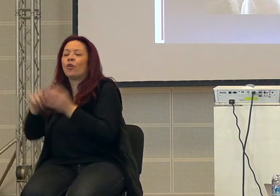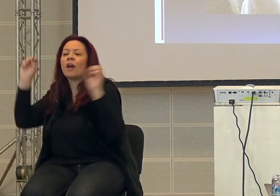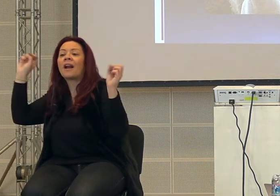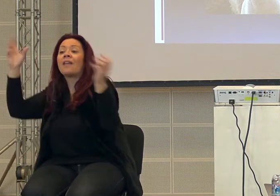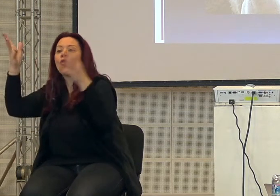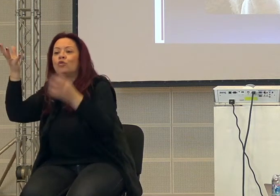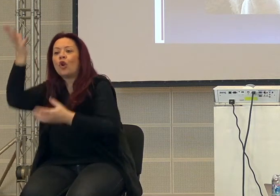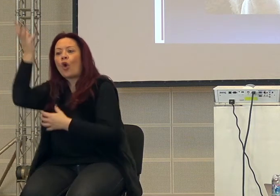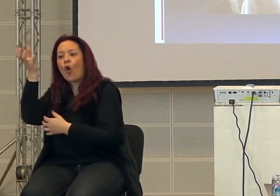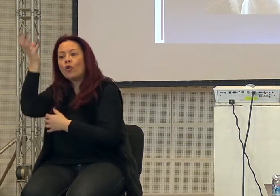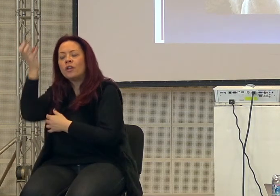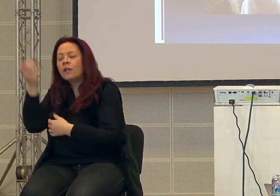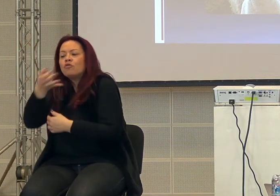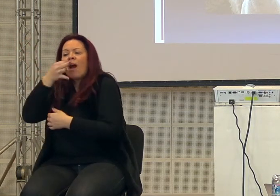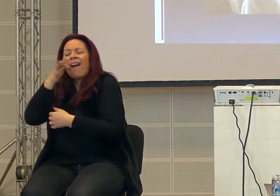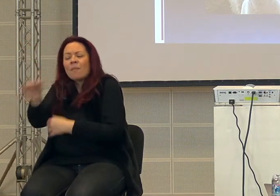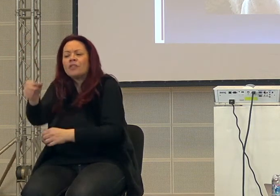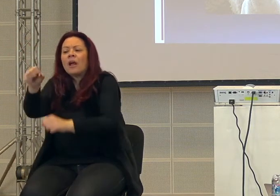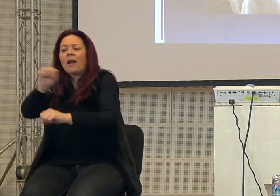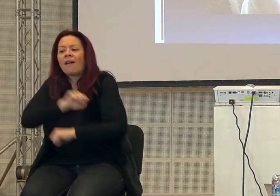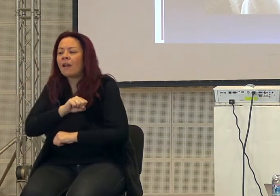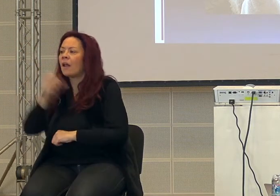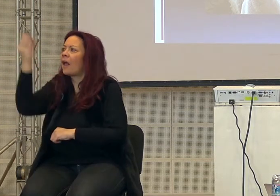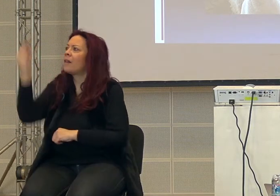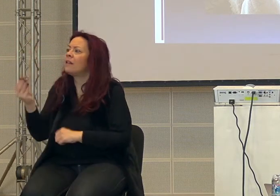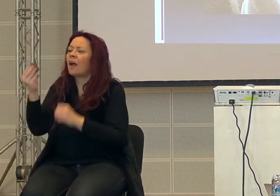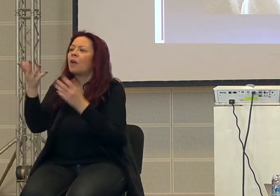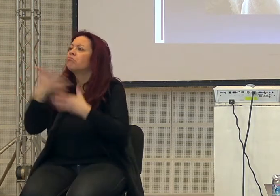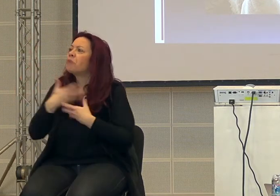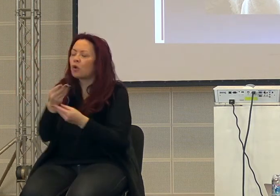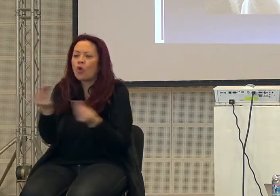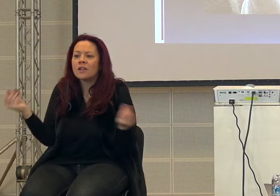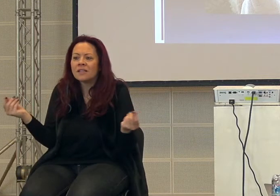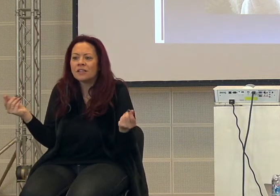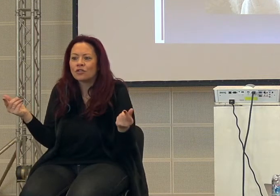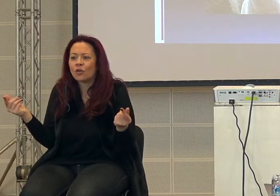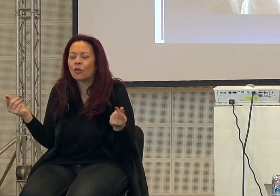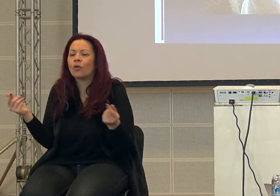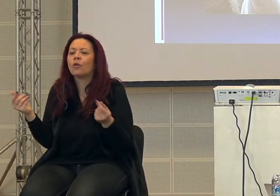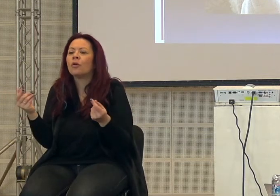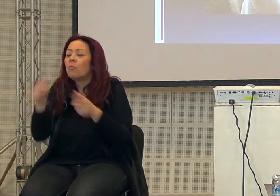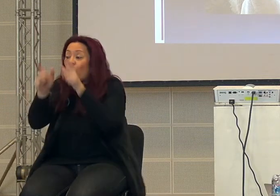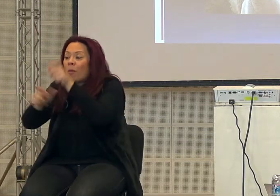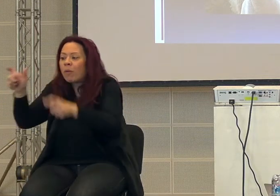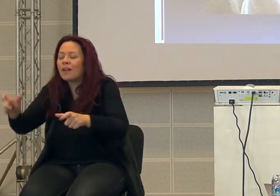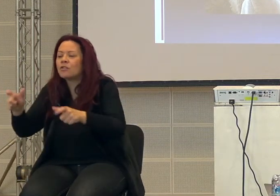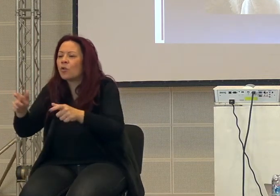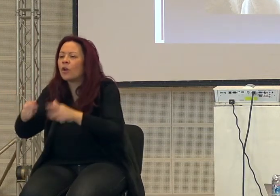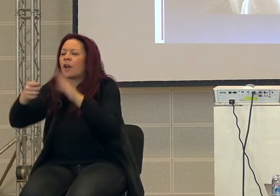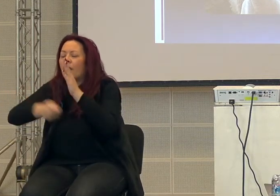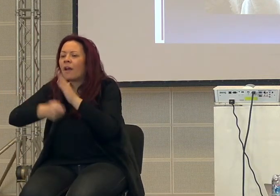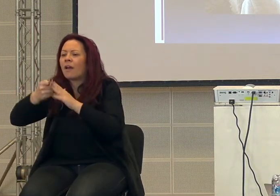cognitiva, cioè la capacità di credere in entità inesistenti, cioè tutte queste persone che